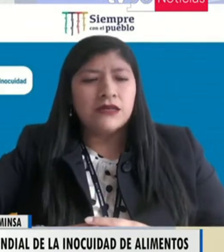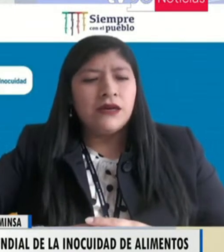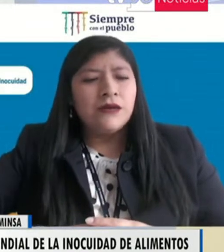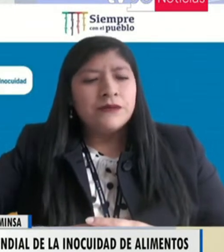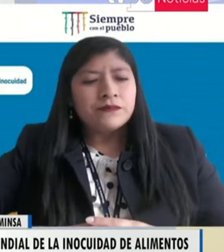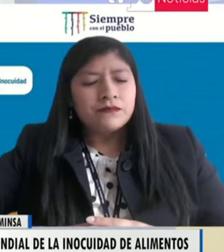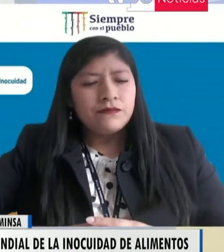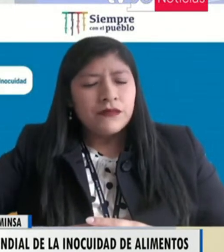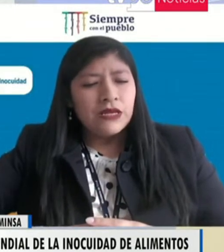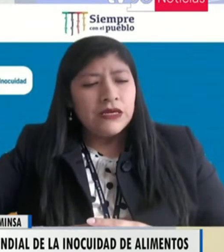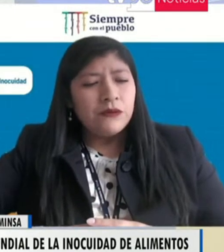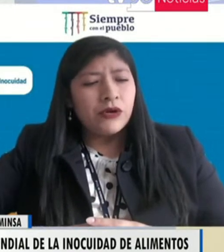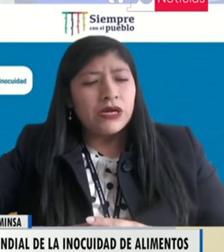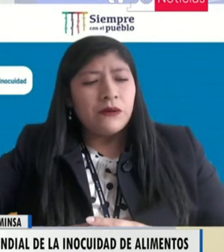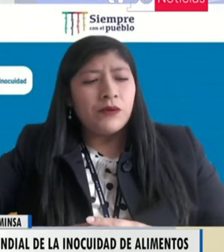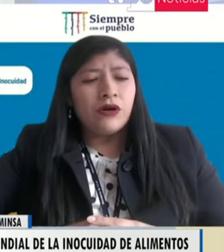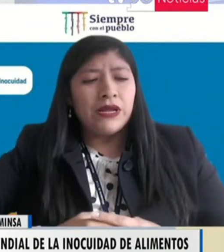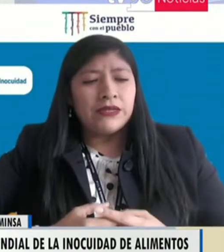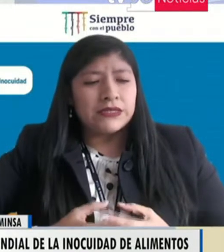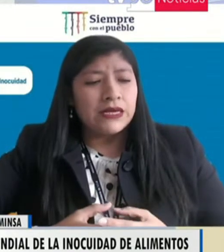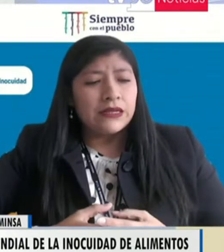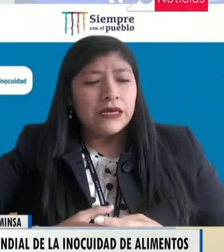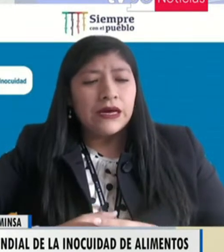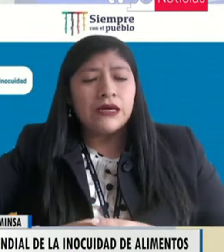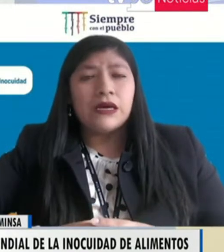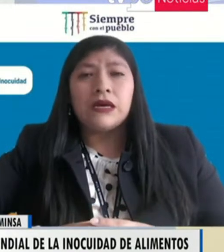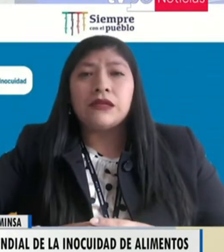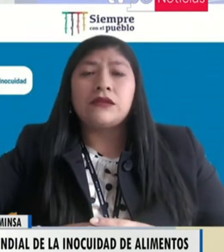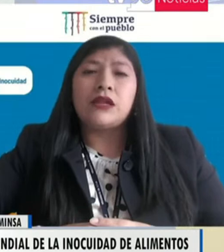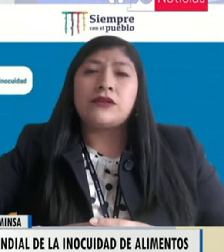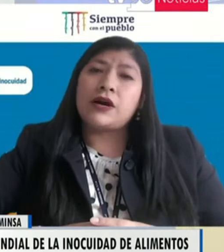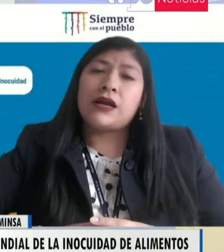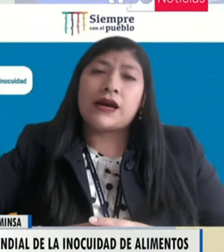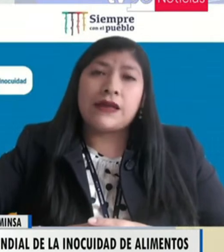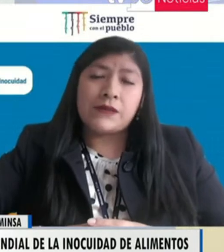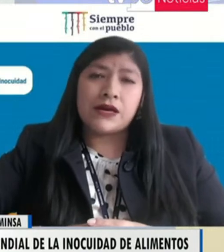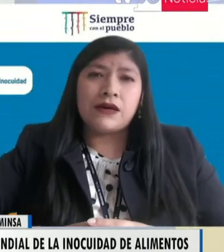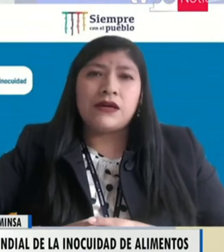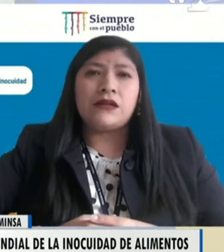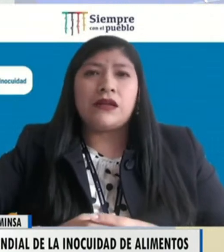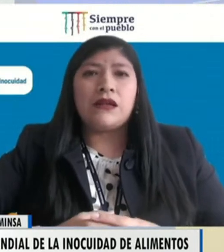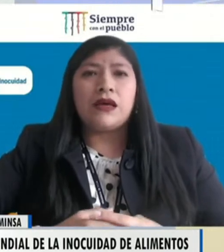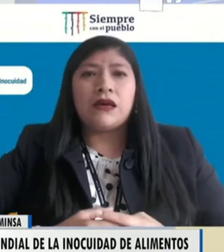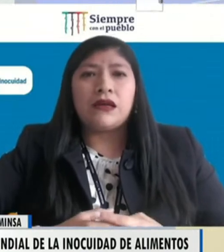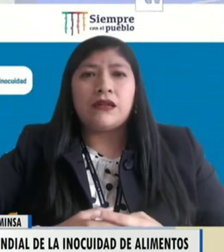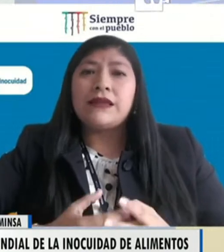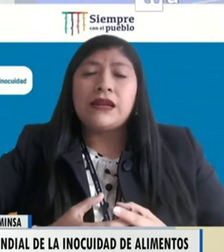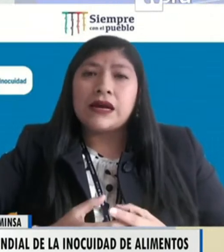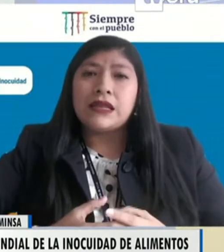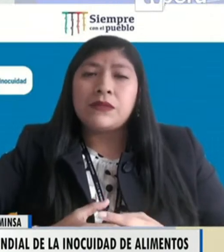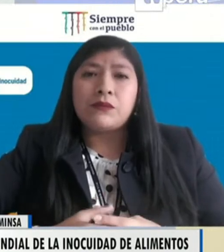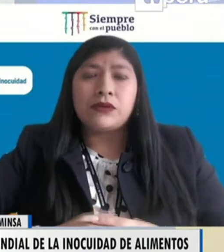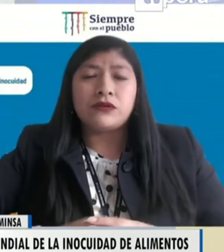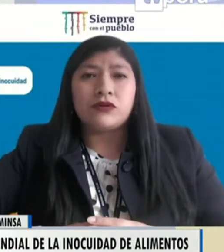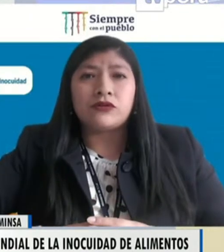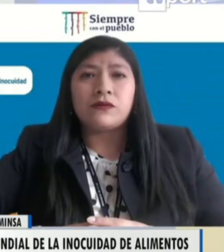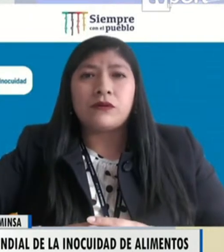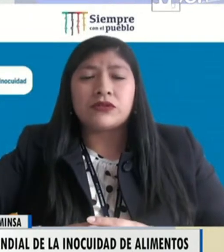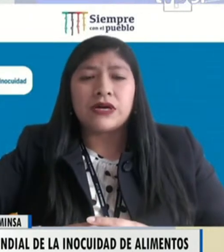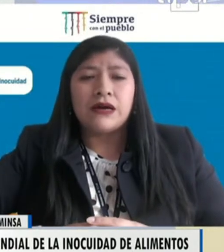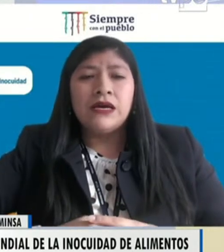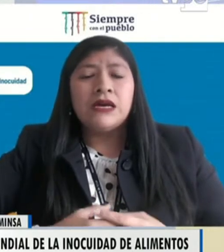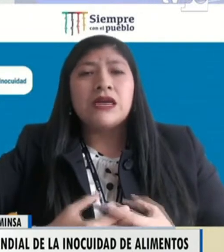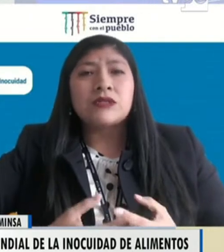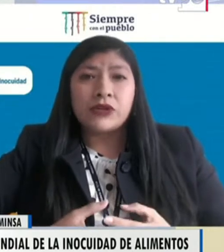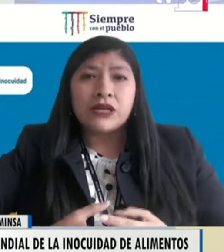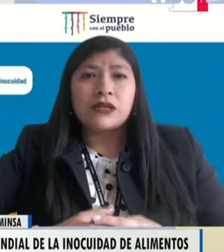sanitarias. Y, por ejemplo, el tercer día le toca a la academia. En el día de la academia, pues nosotros